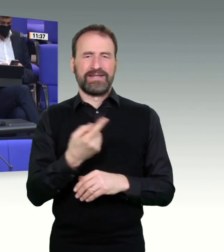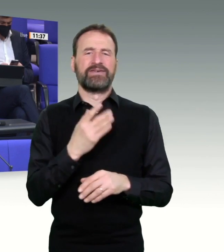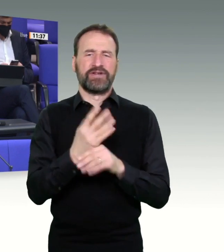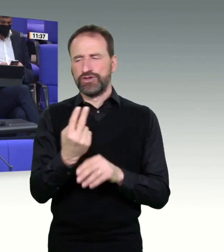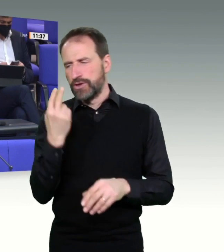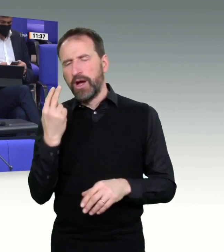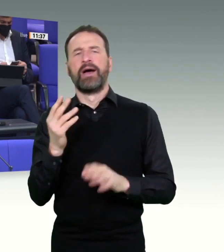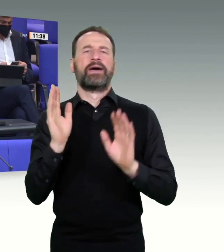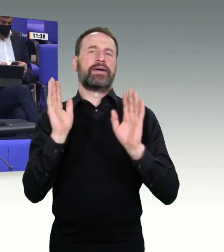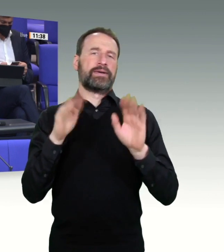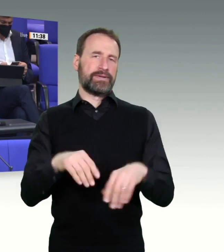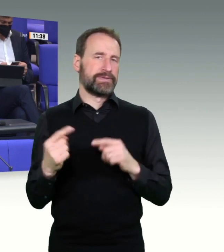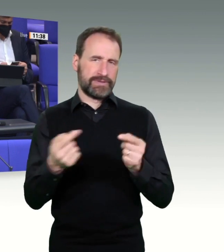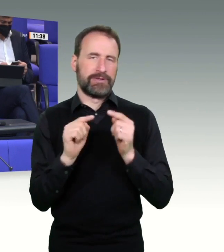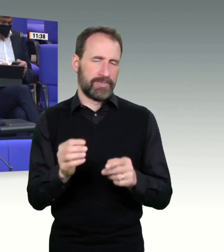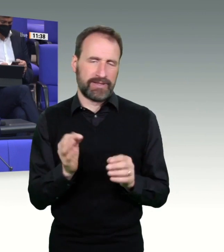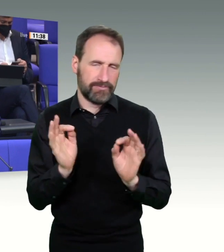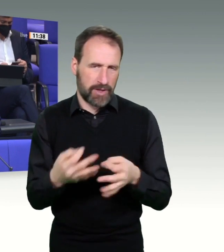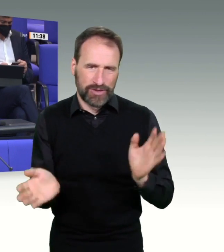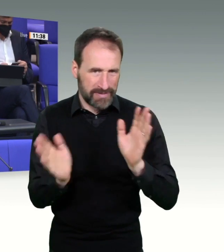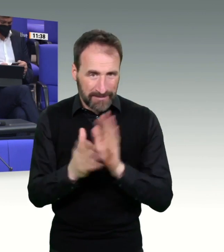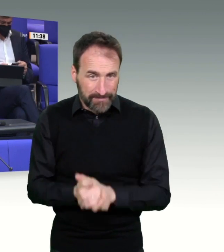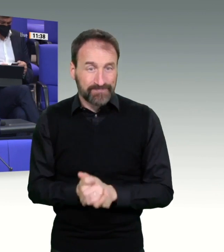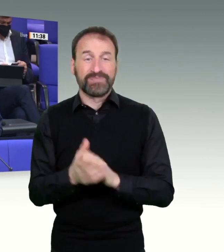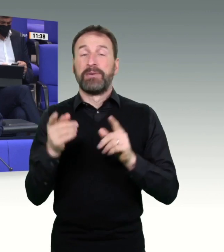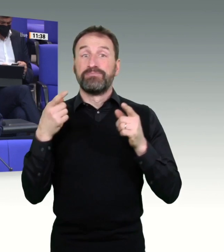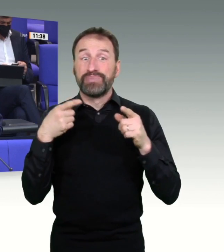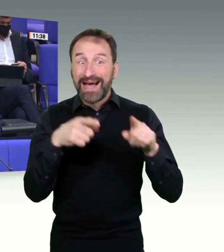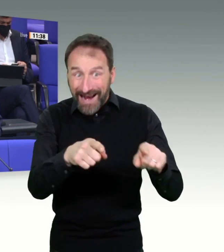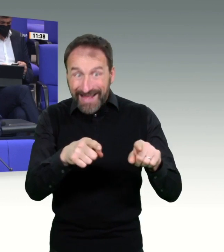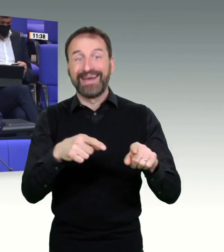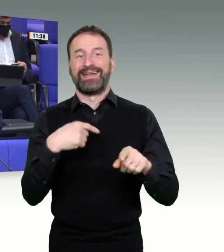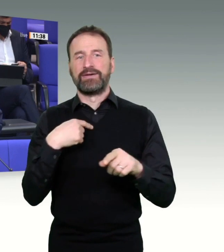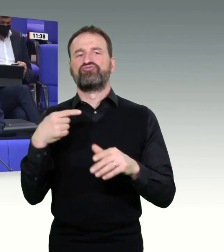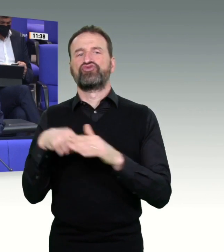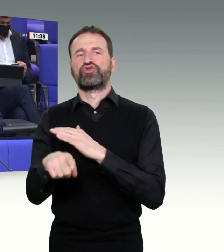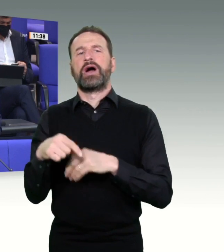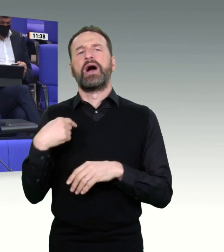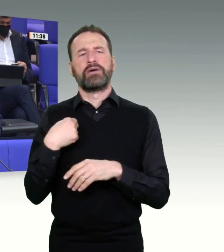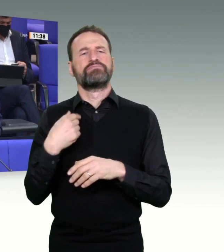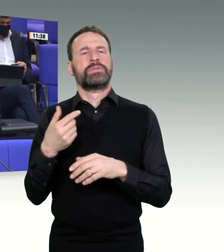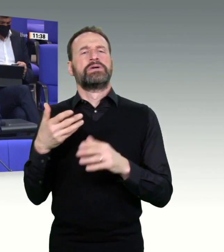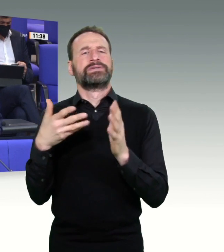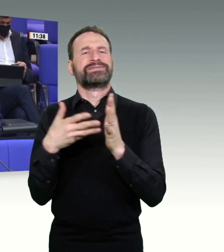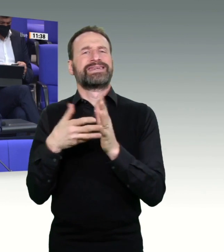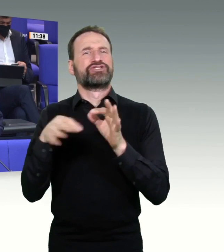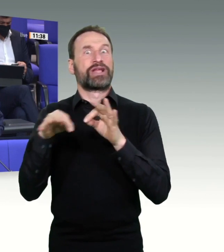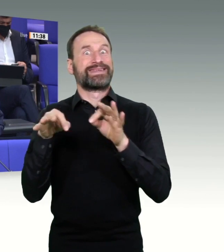Testen, weil wir das schon seit Monaten bei den Pflegeeinrichtungen, bei den Krankenhäusern im Gesundheitssystem machen. Das ist für uns nichts